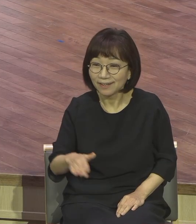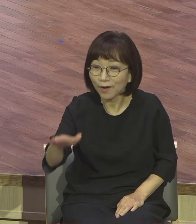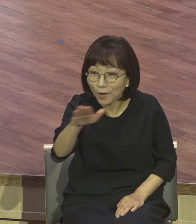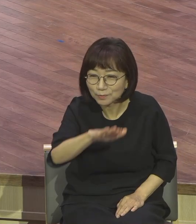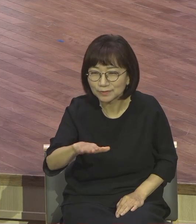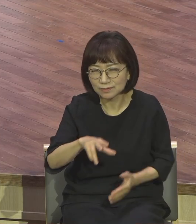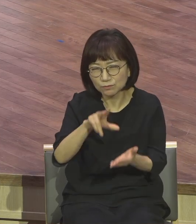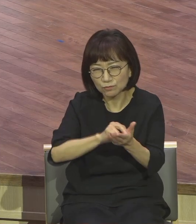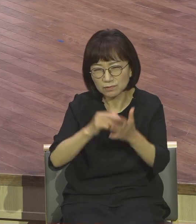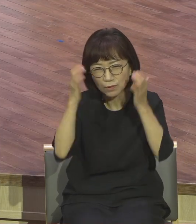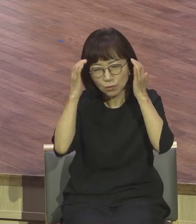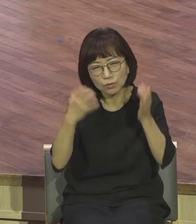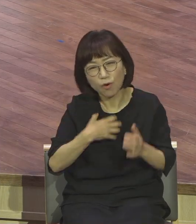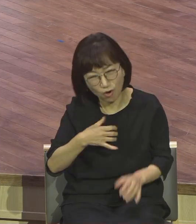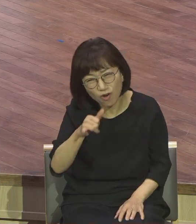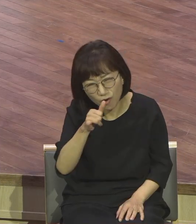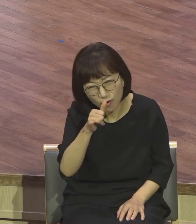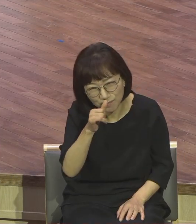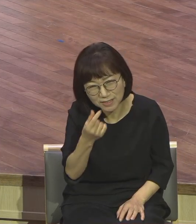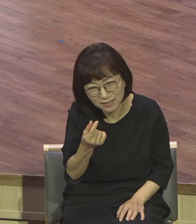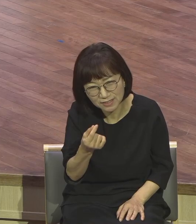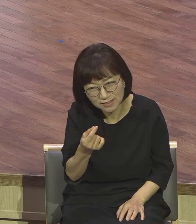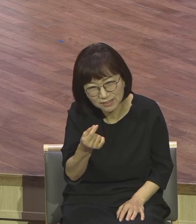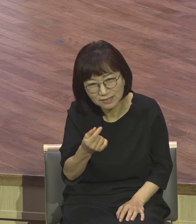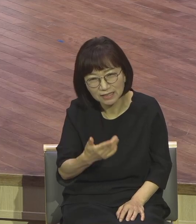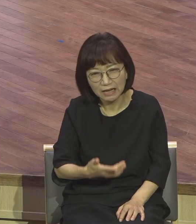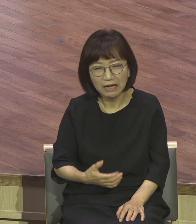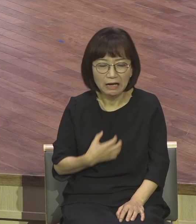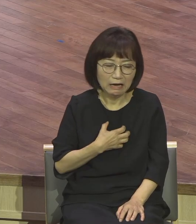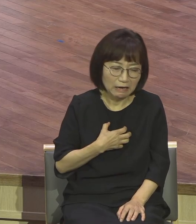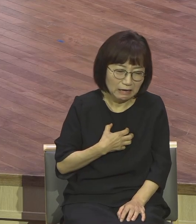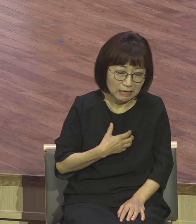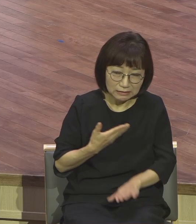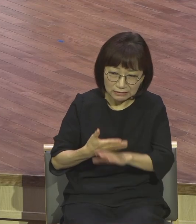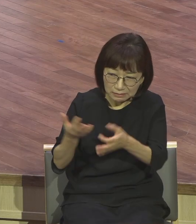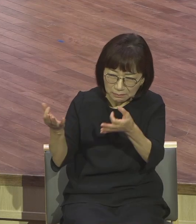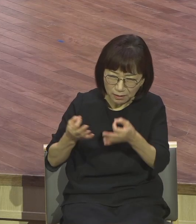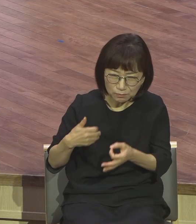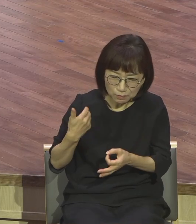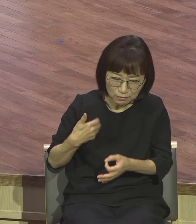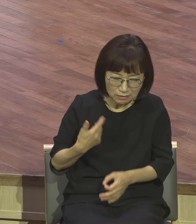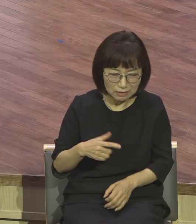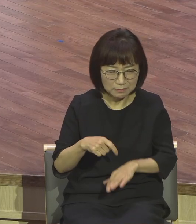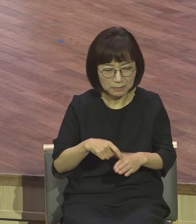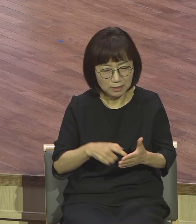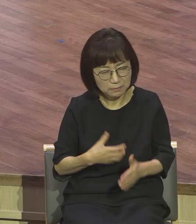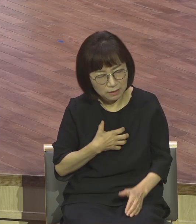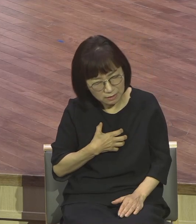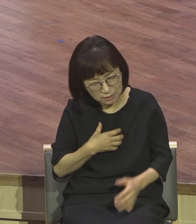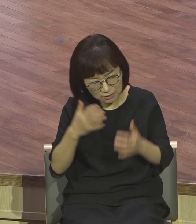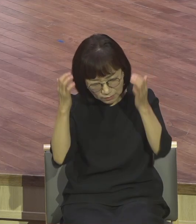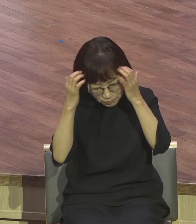남아 있는 일들 남이 알지 못하는 아픈 고통과 슬픔